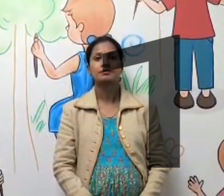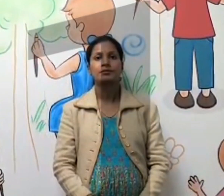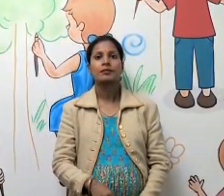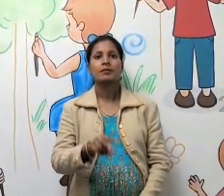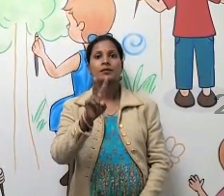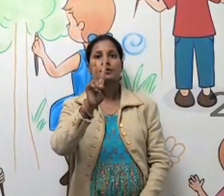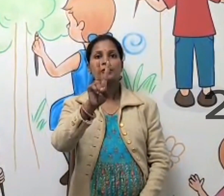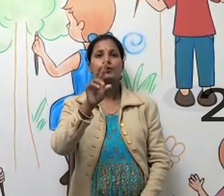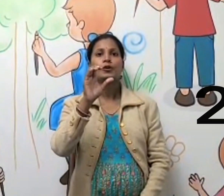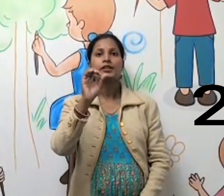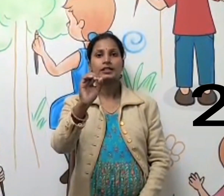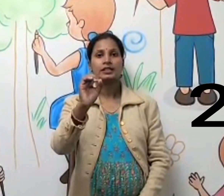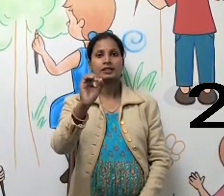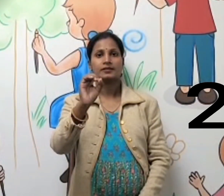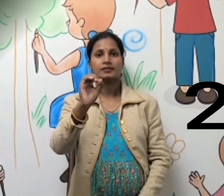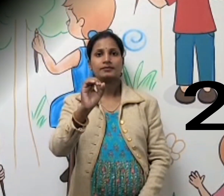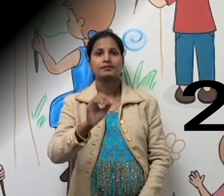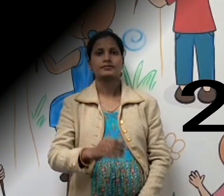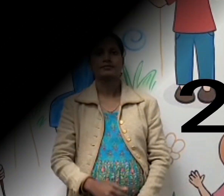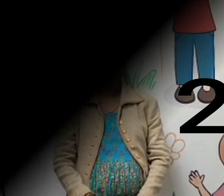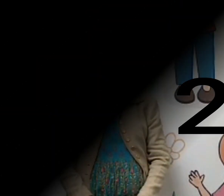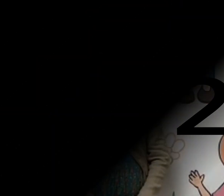14 15 15 16 16 19